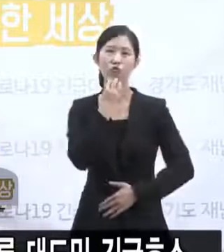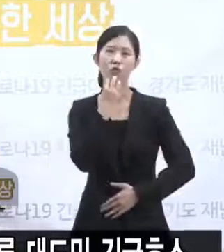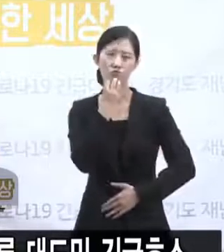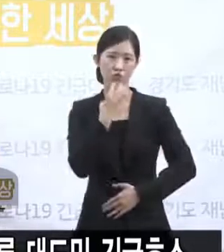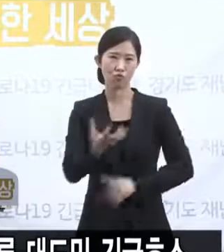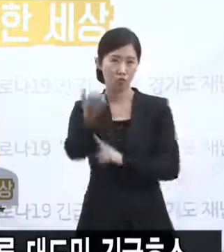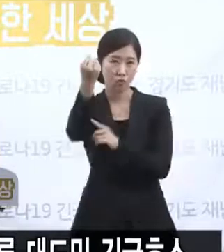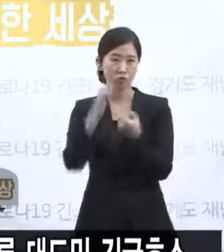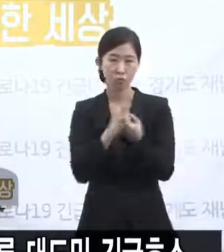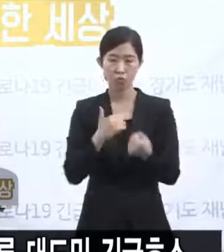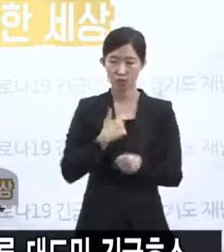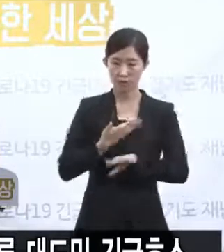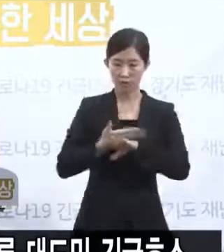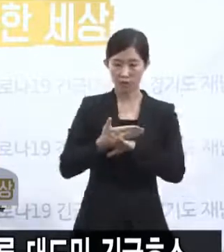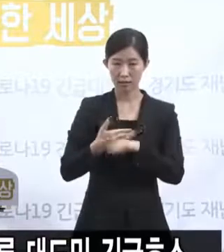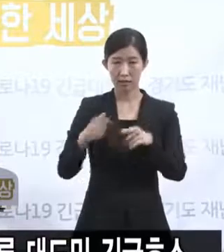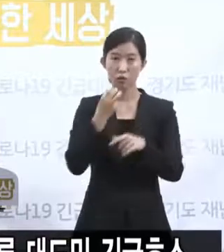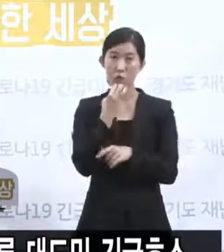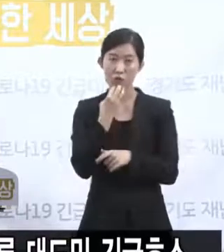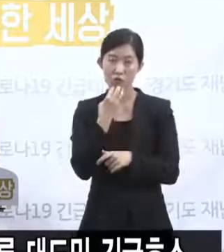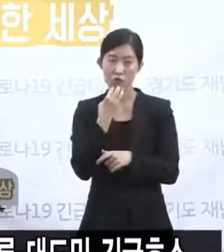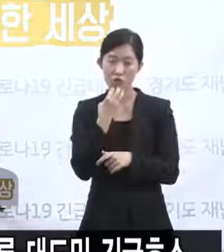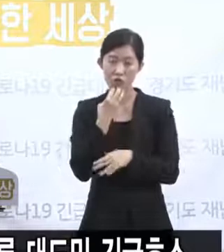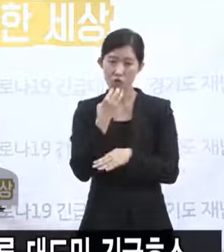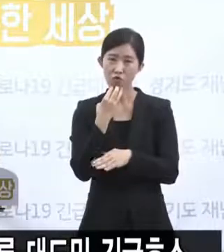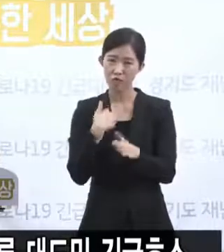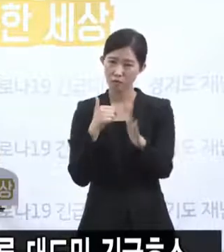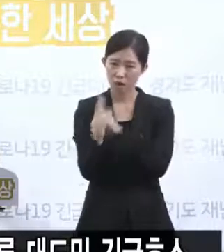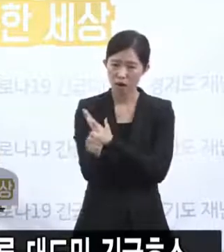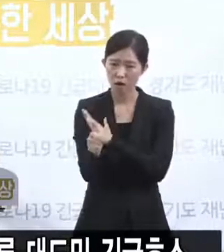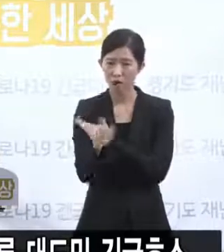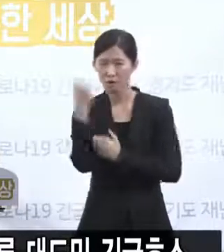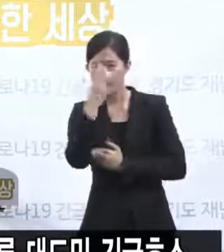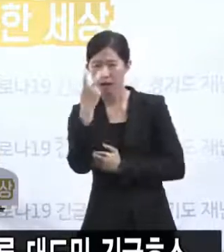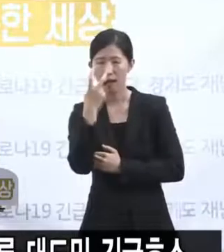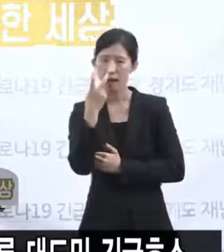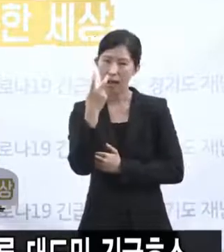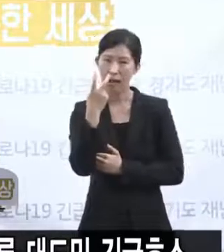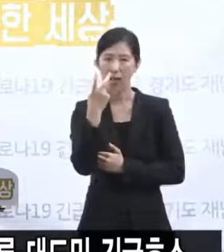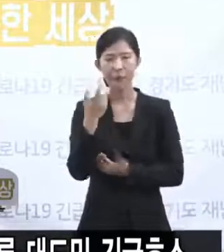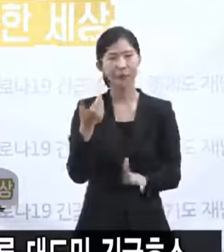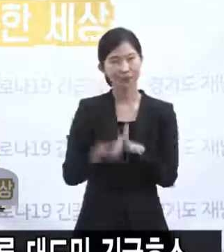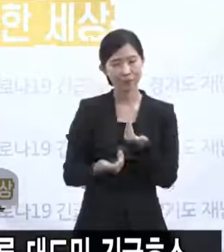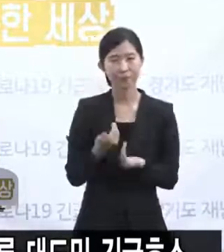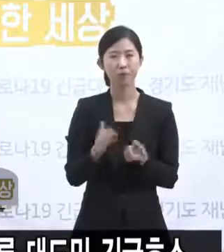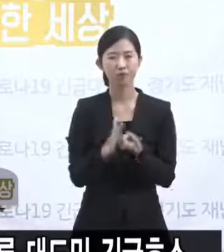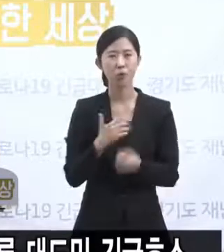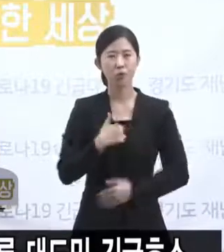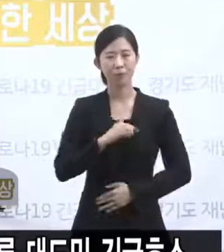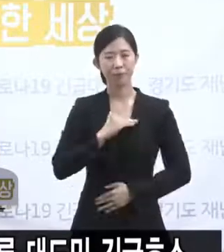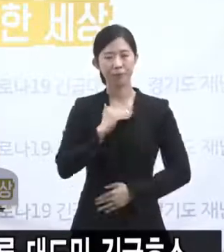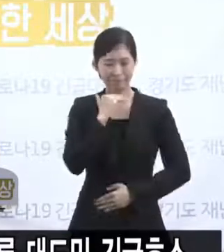구역까지 가서 강제 조사를 하는 게 불법은 아니지만 적절하지 않은 측면에 있어서 현재는 자제하고 있습니다.